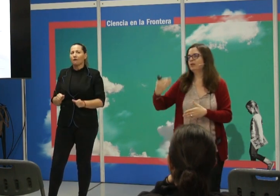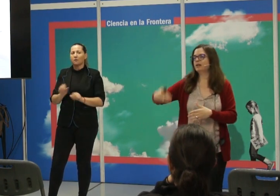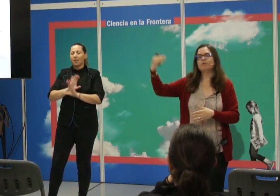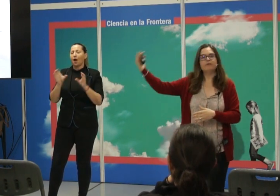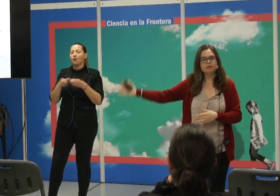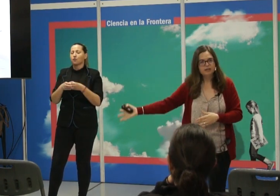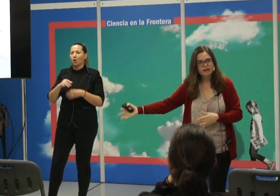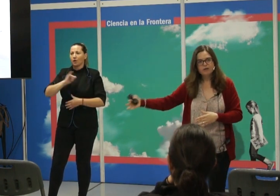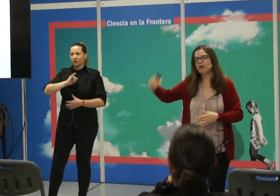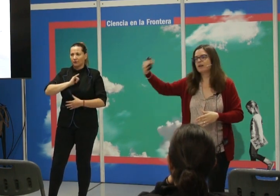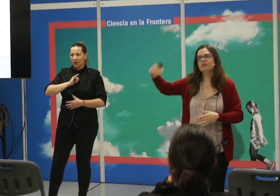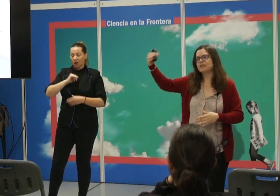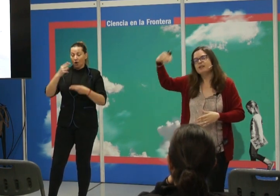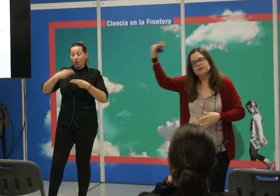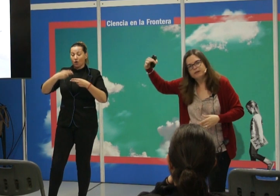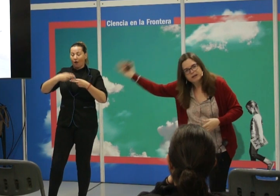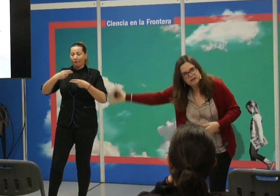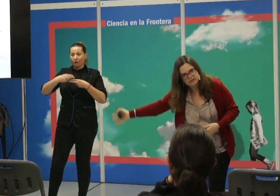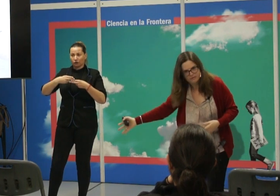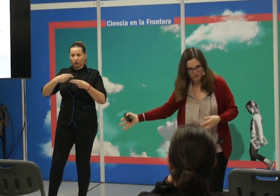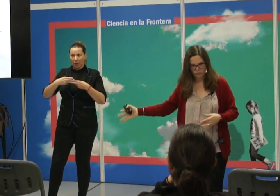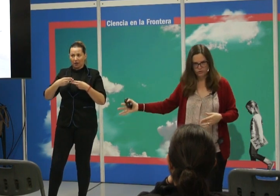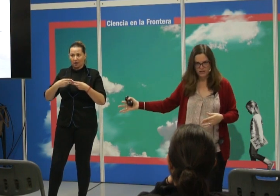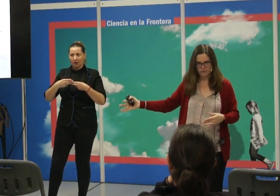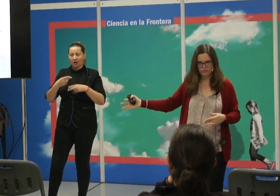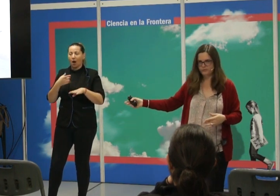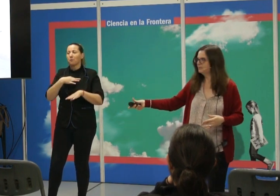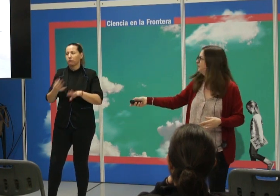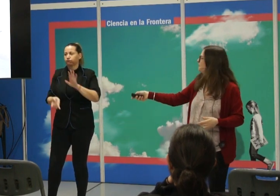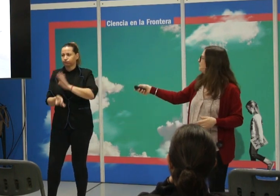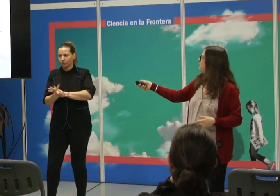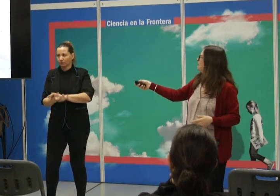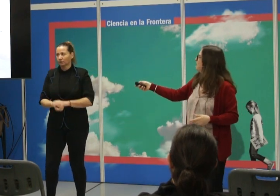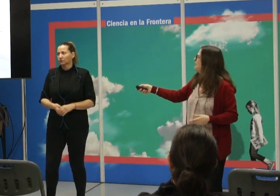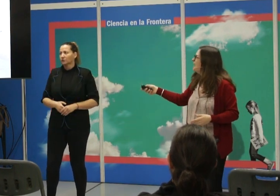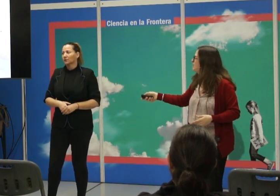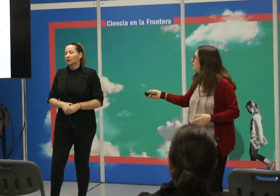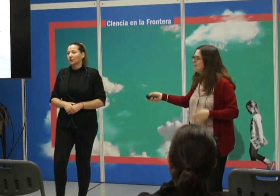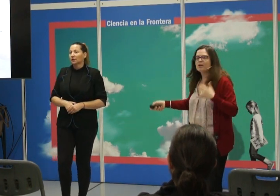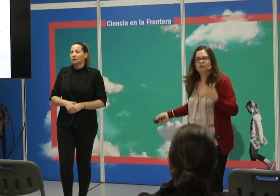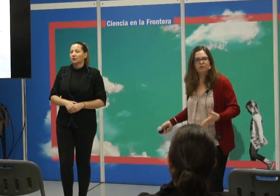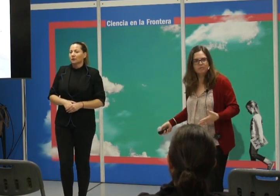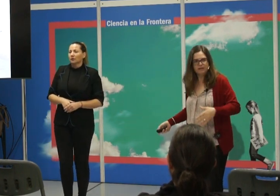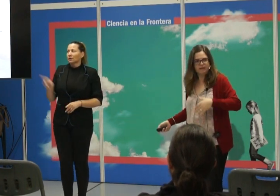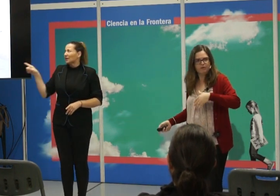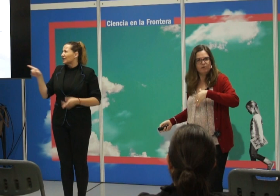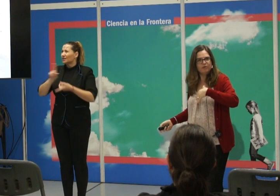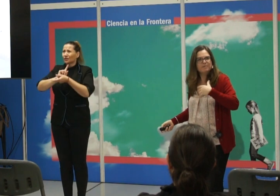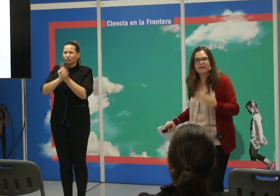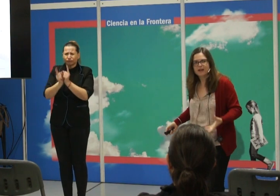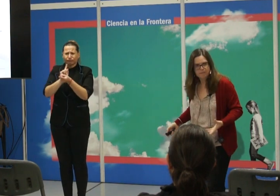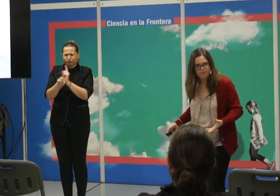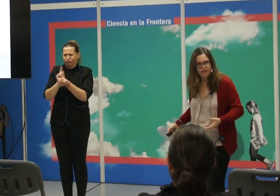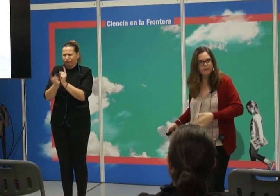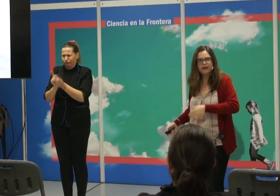por lo tanto de crear una frontera con aquellos que se identifican a través de otros rasgos. Y cambian, cambian continuamente. No